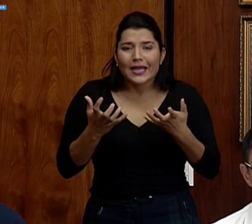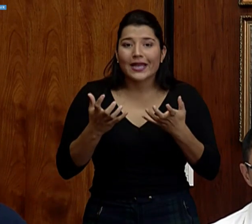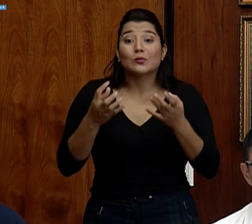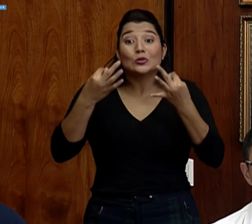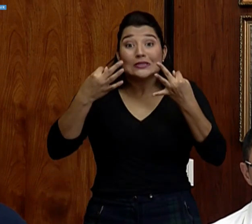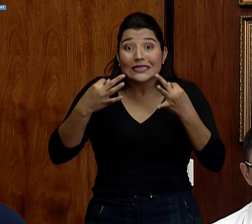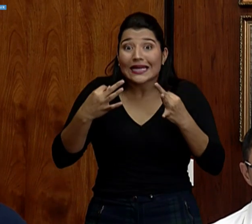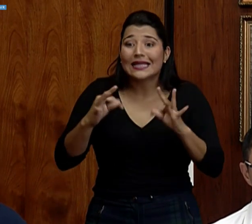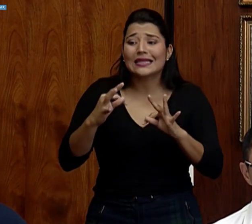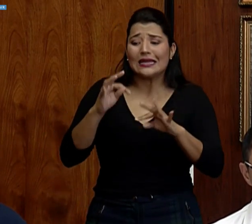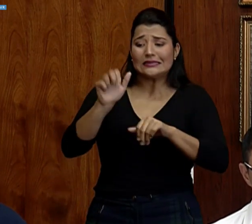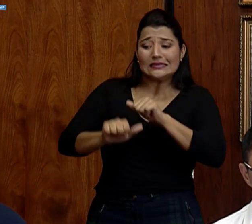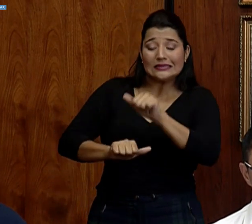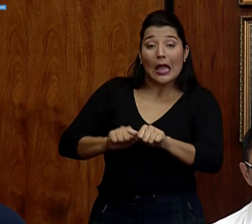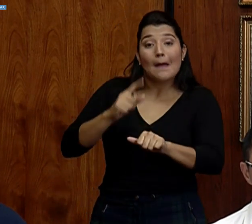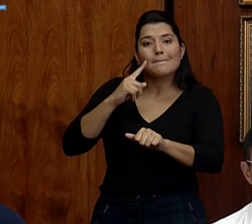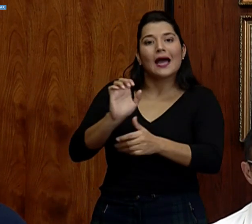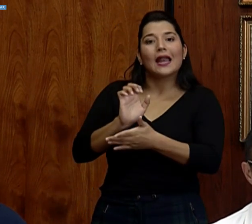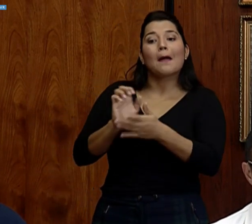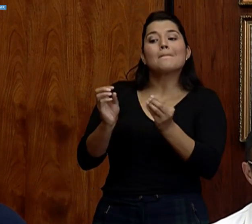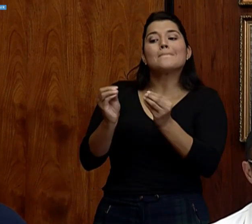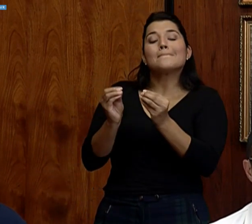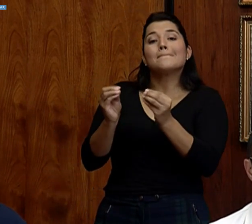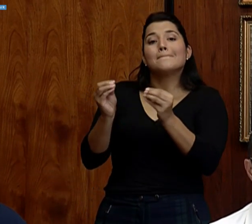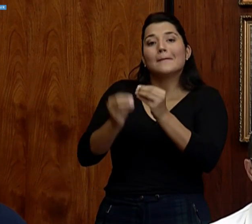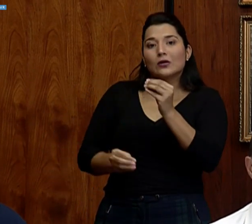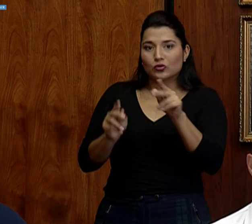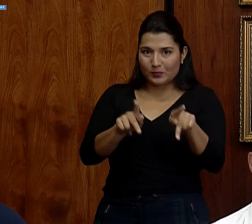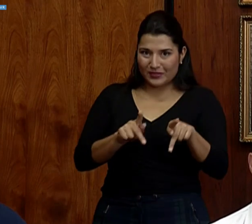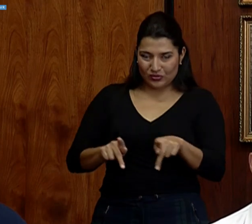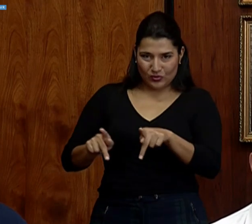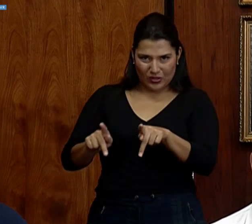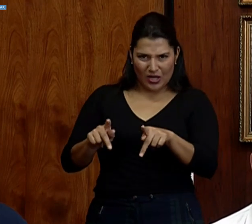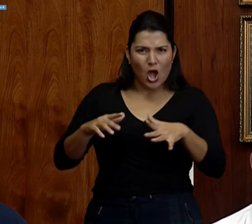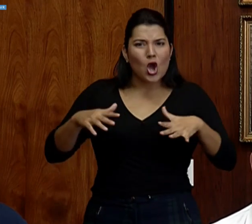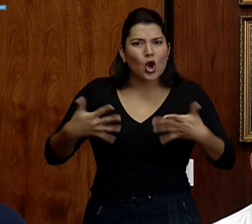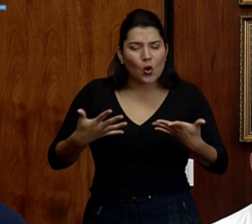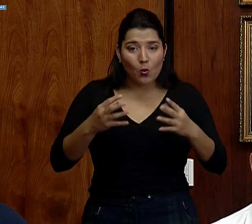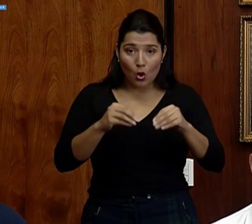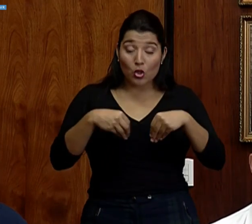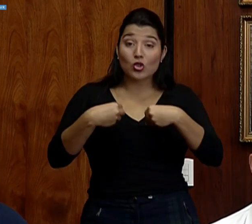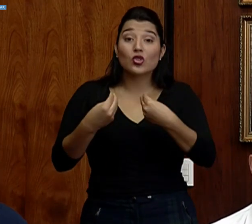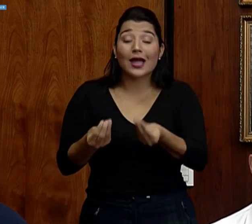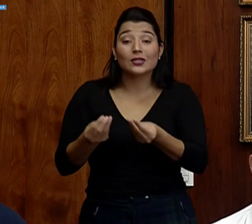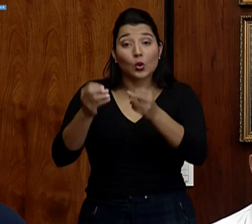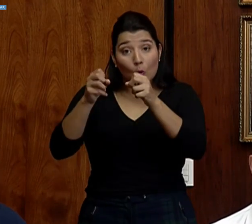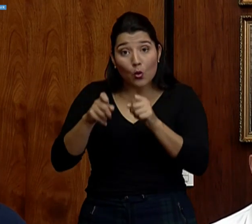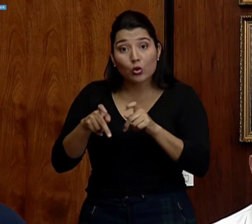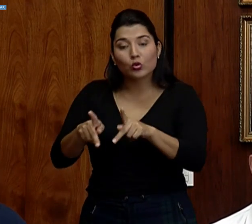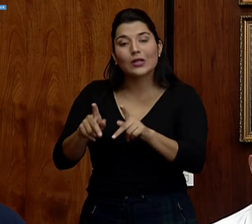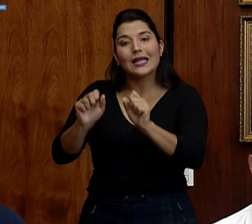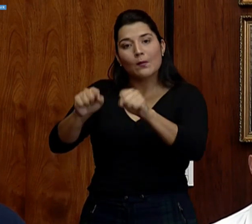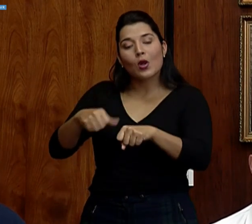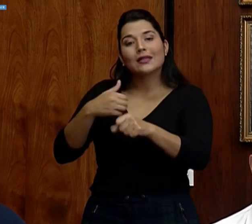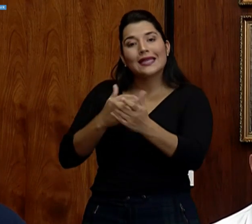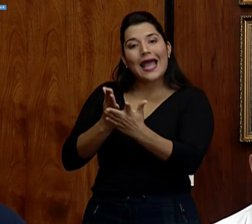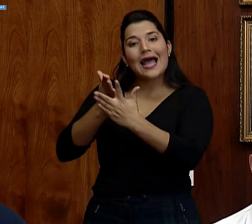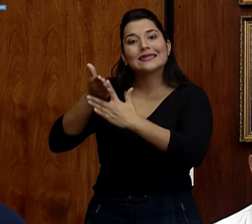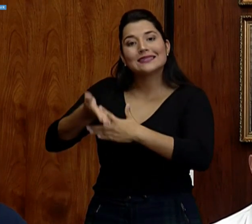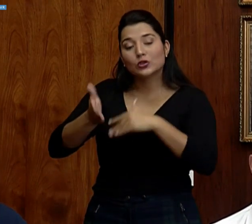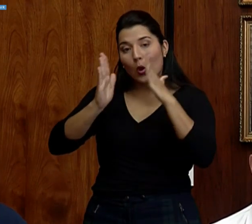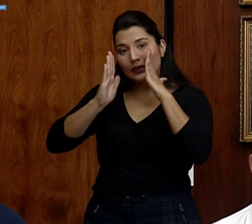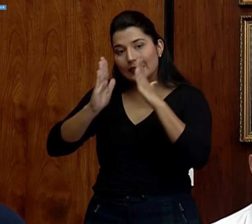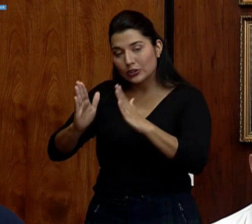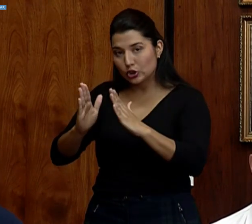cantidad de personas que van a fallecer, ¿cómo? Dándoles la oportunidad de que tengan ese acceso a una unidad de cuidados